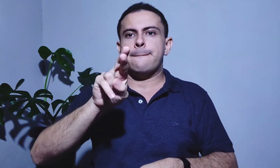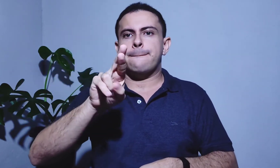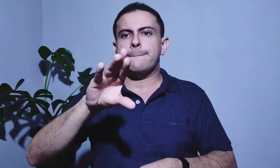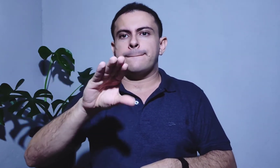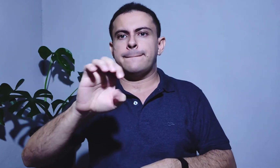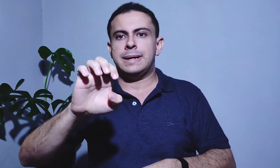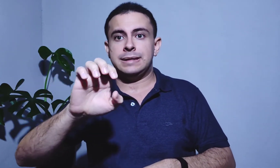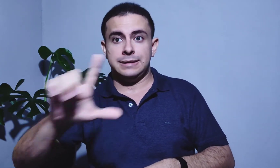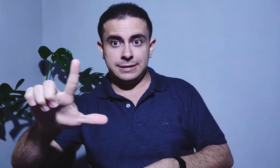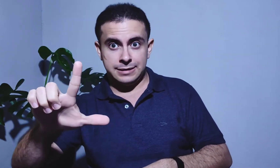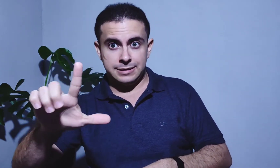Marcel Campos,